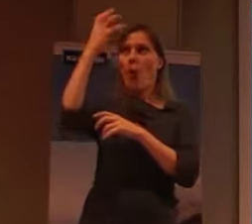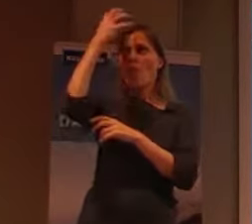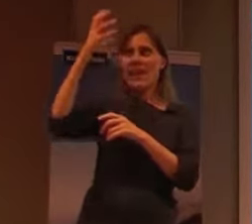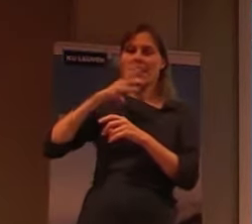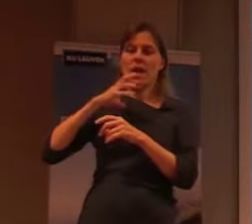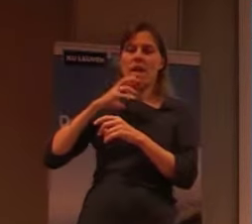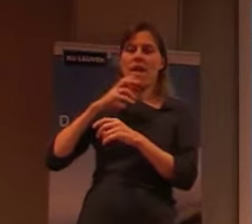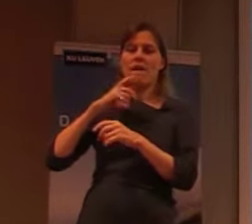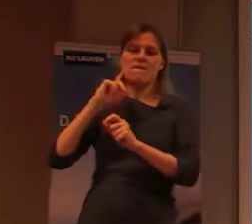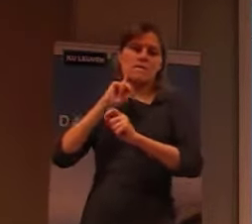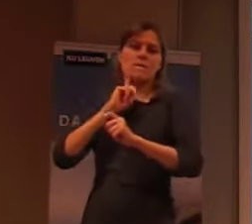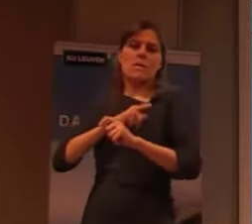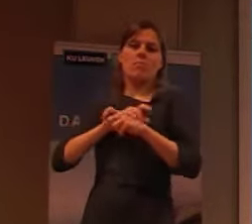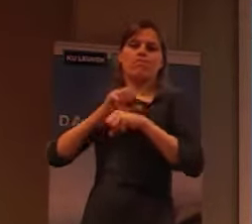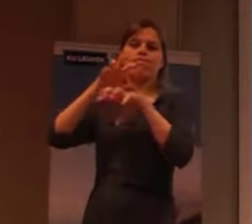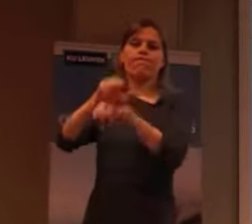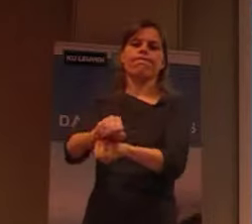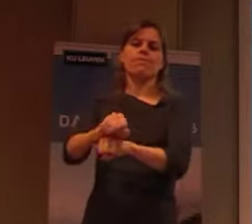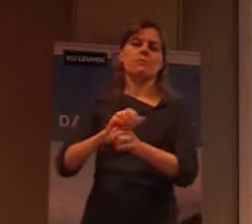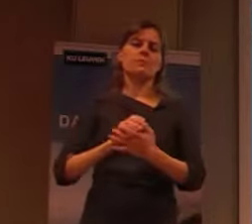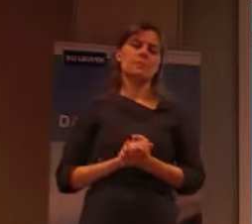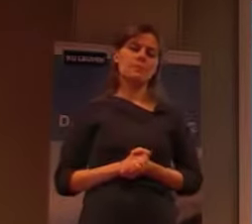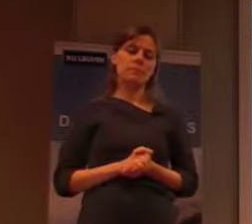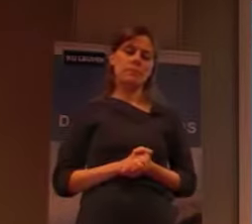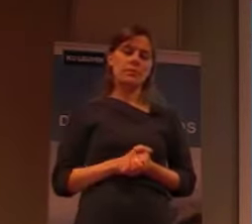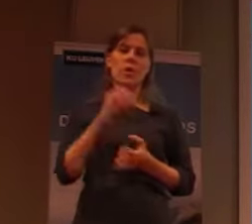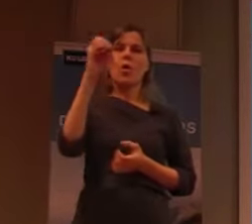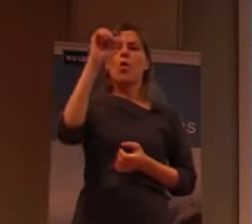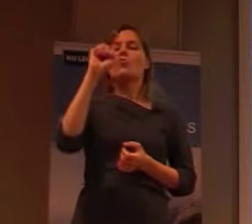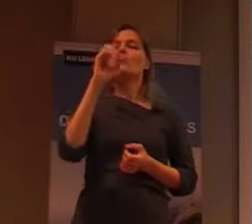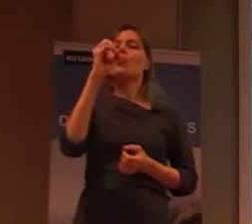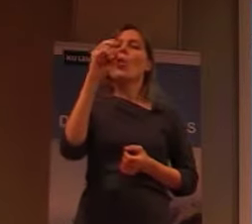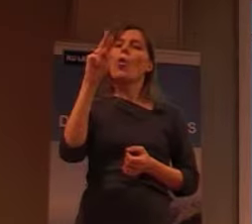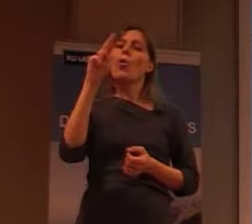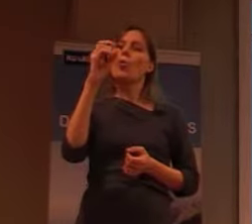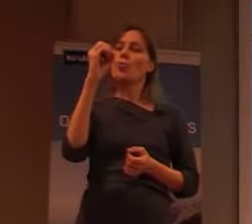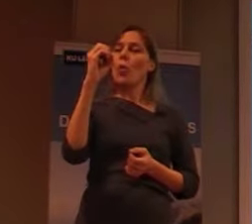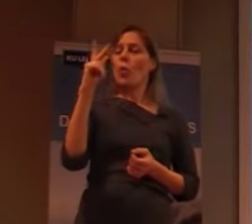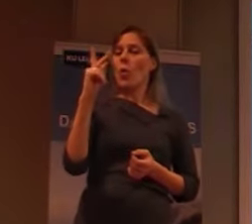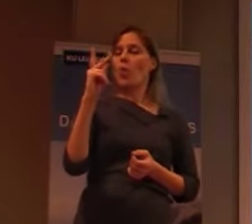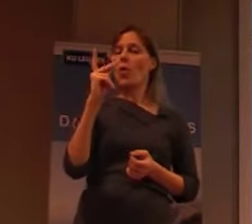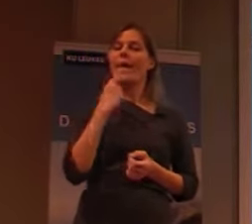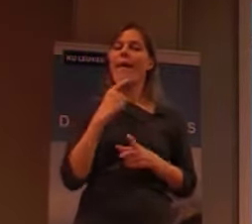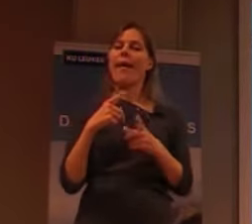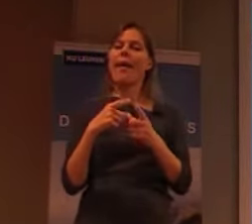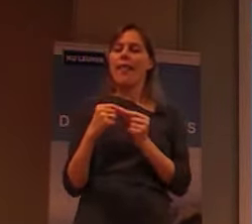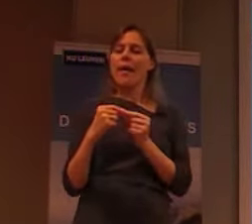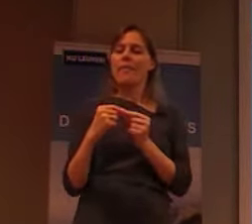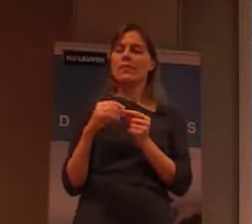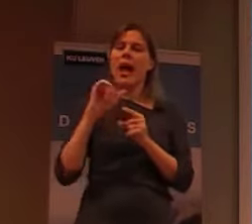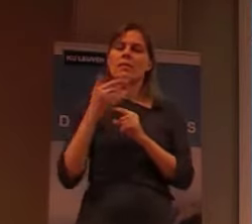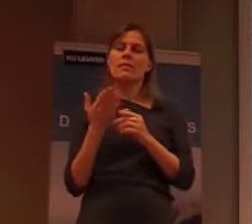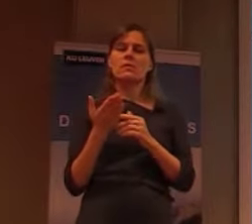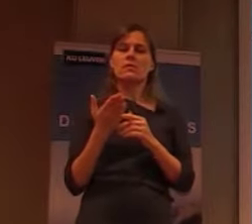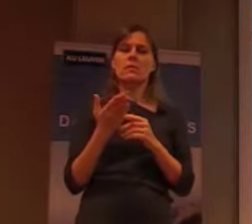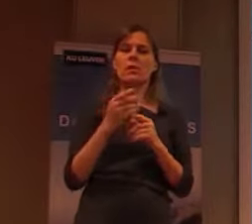zou willen benadrukken een beetje rond Sorok Island. Is dat het regime, ik heb eventjes gesproken over Zuid-Afrika. Maar dat